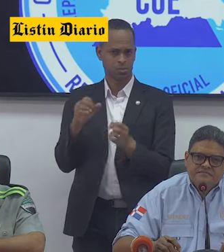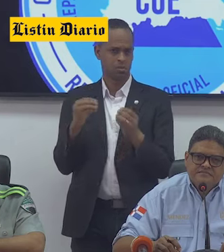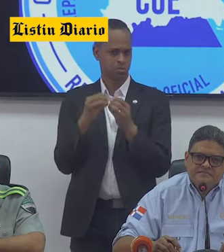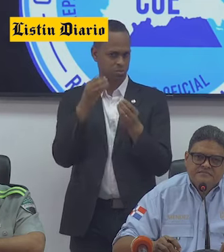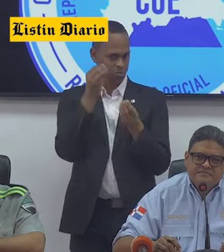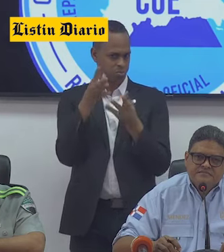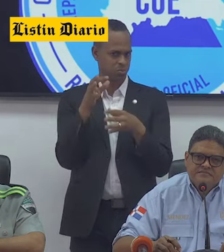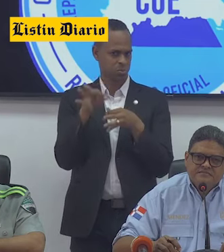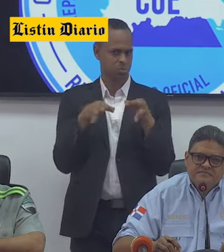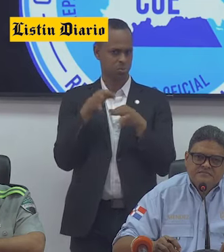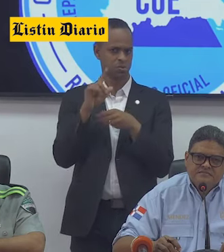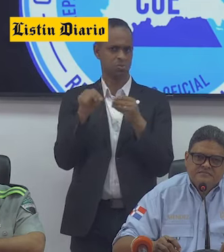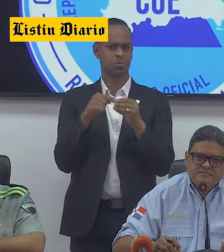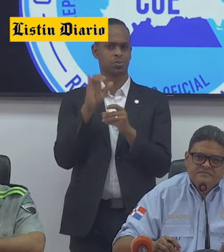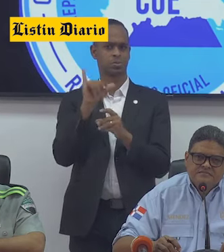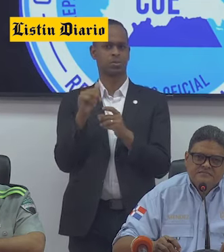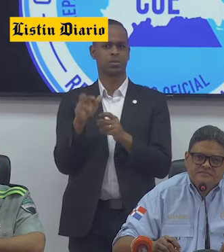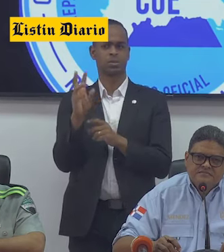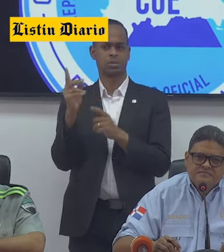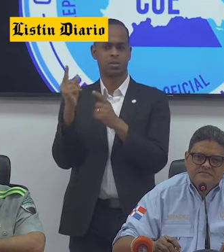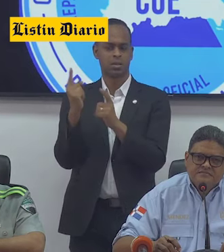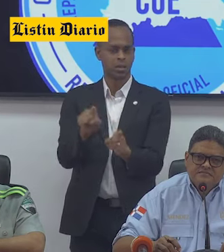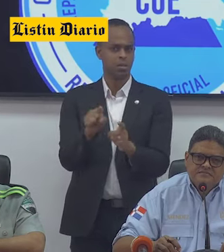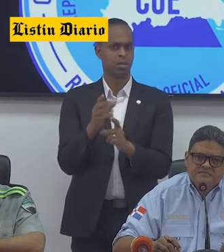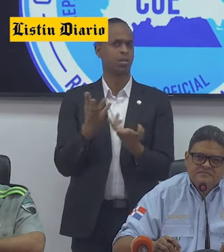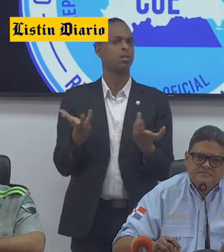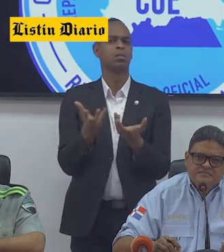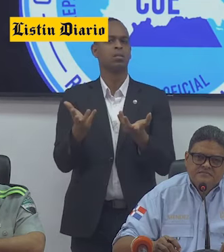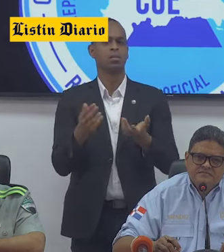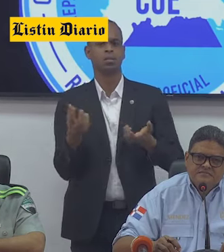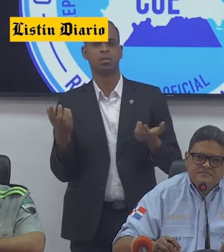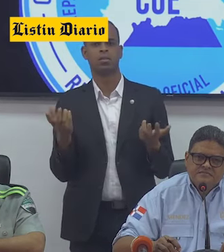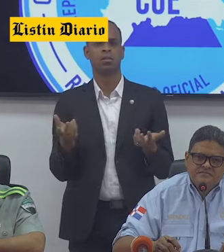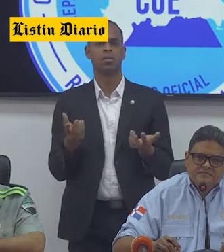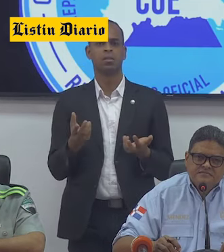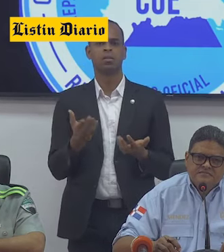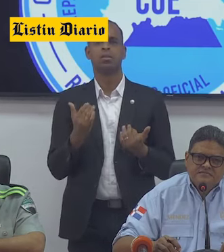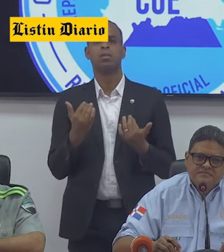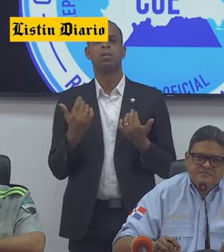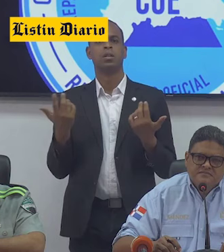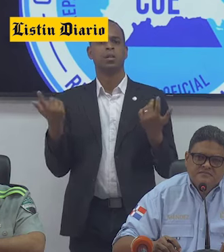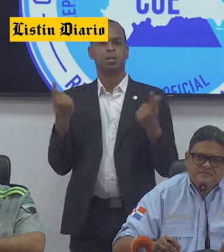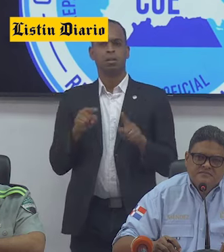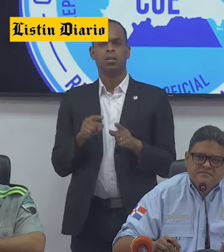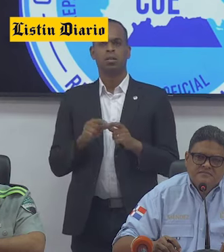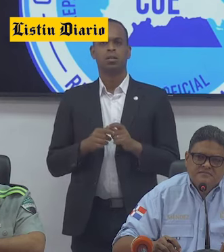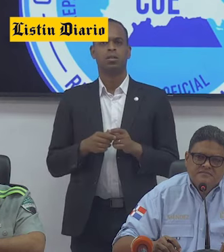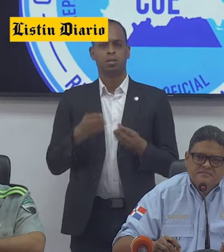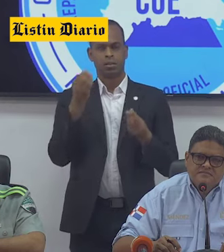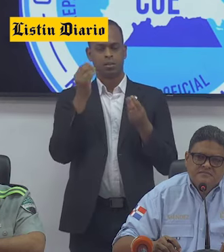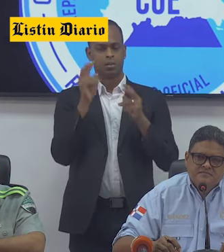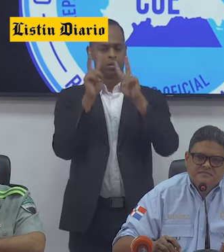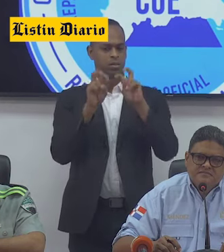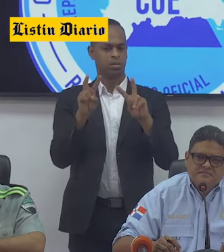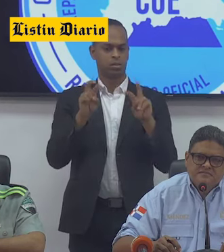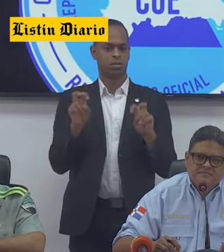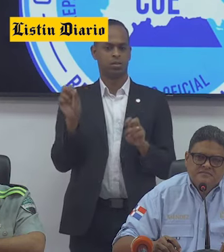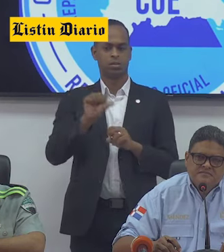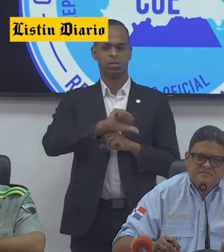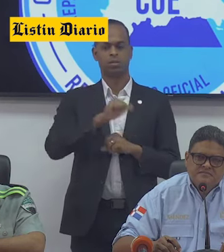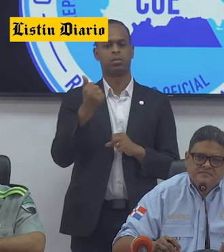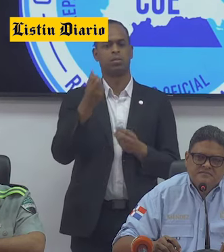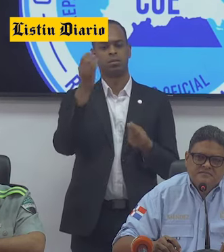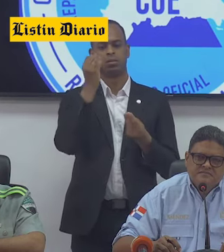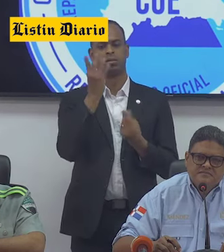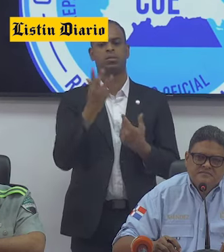detalles sobre estos hechos, cómo fue que se registraron según las investigaciones. Lo otro es